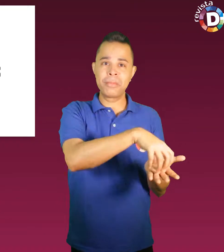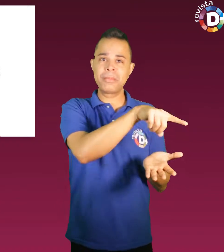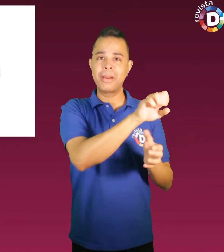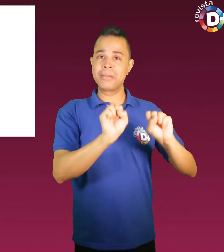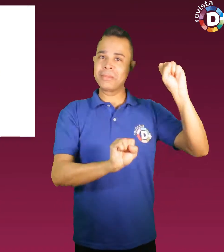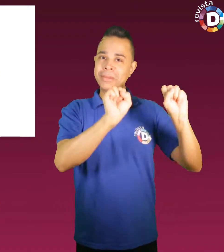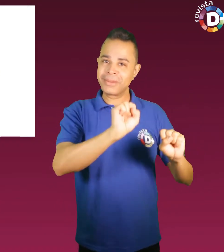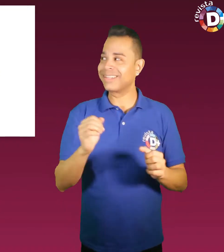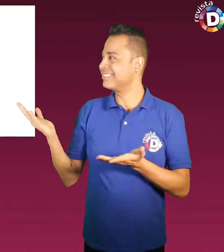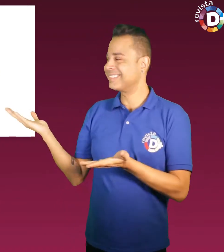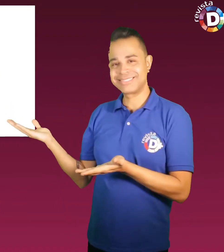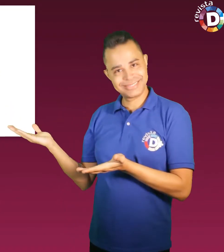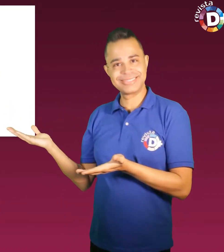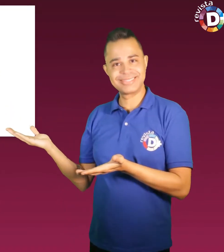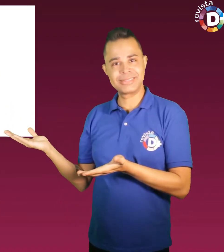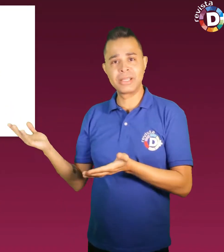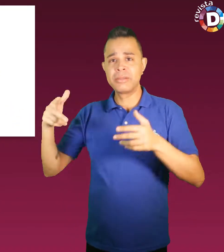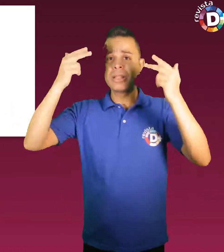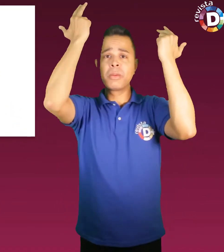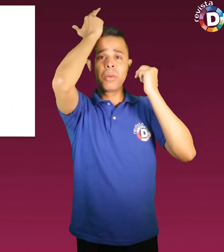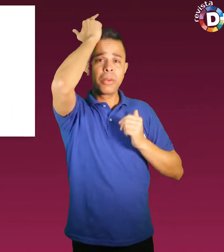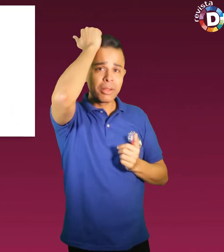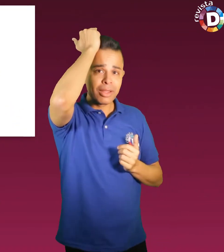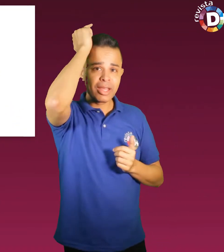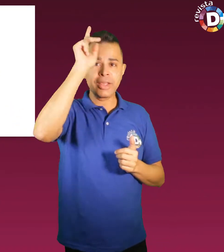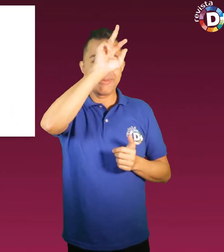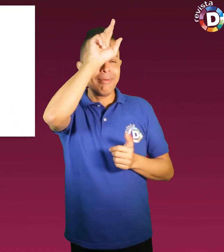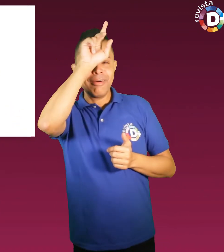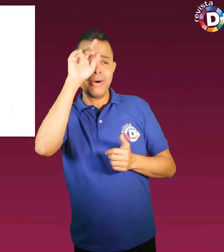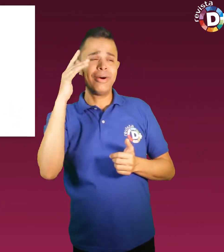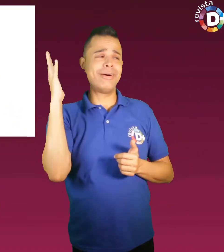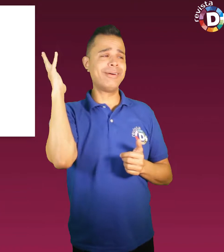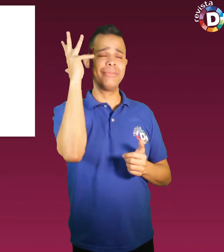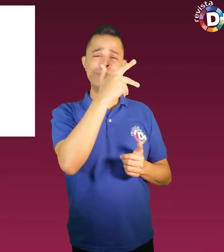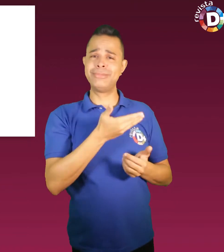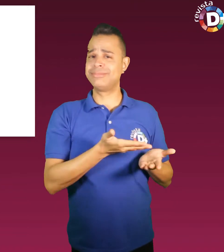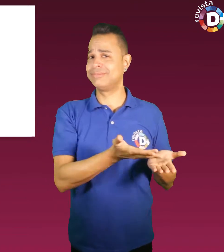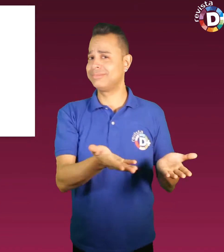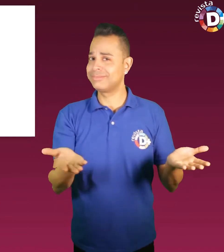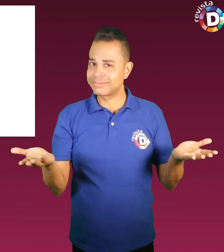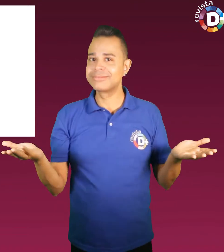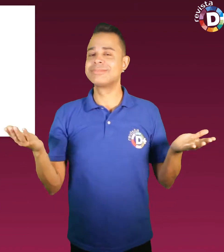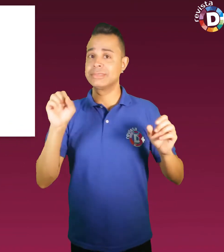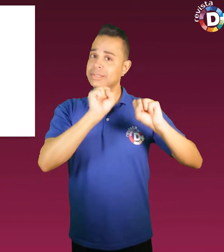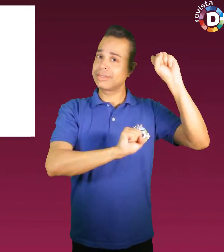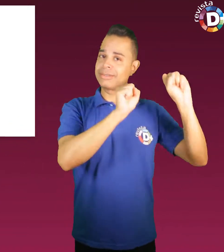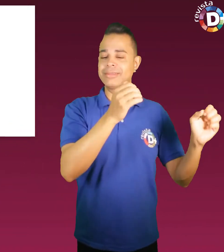Ecoterapia. Desde coelhinhos a insetos incríveis, a empresa é responsável